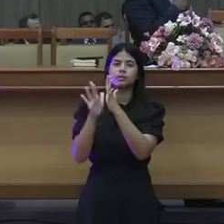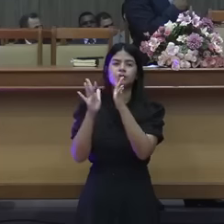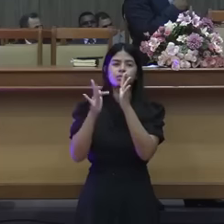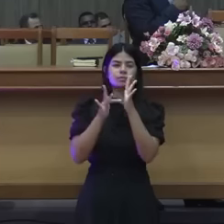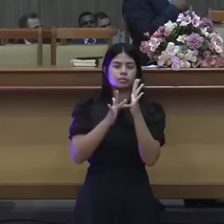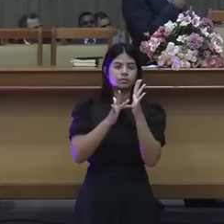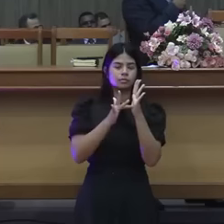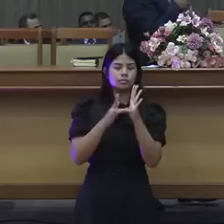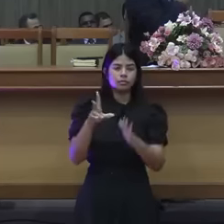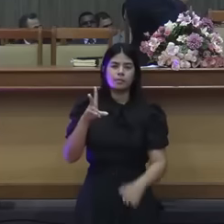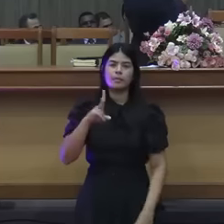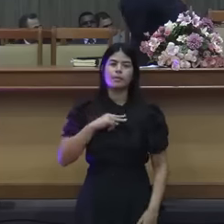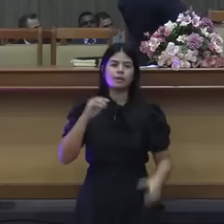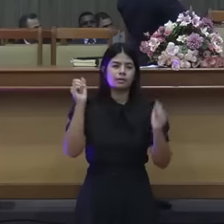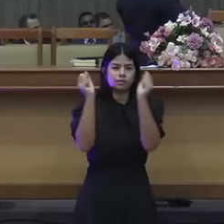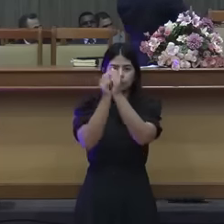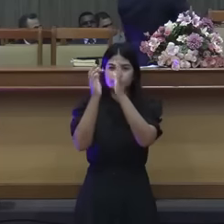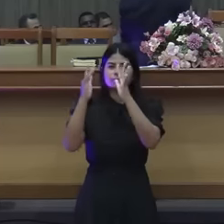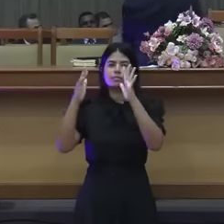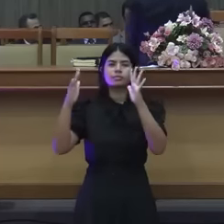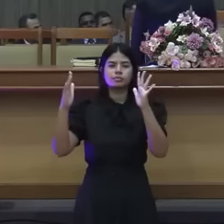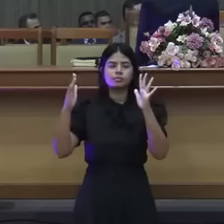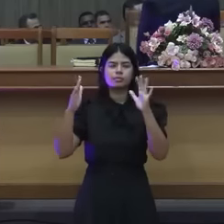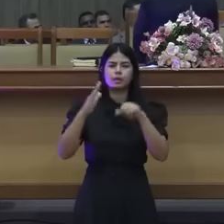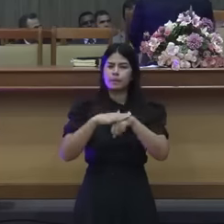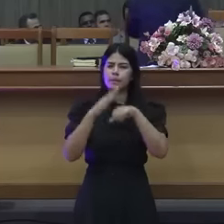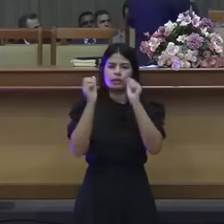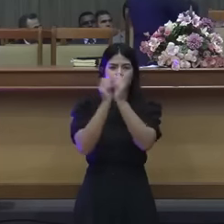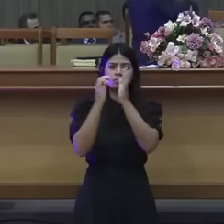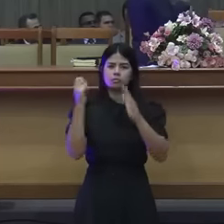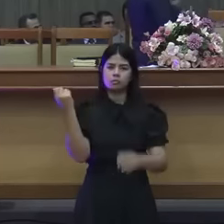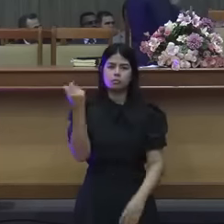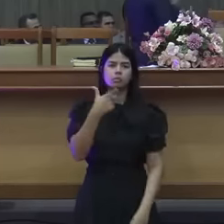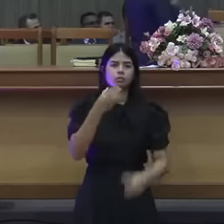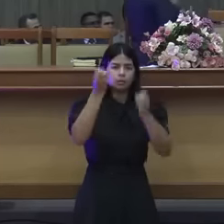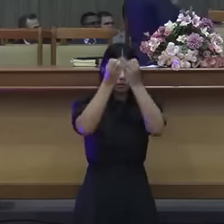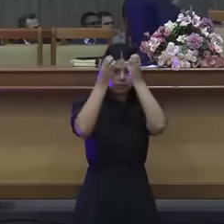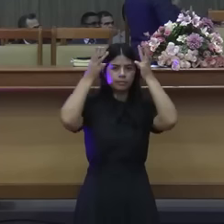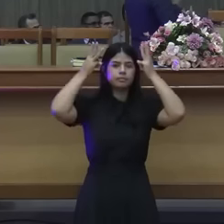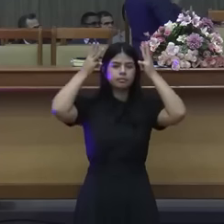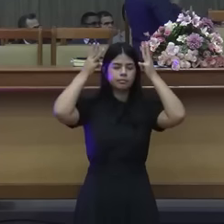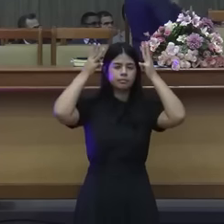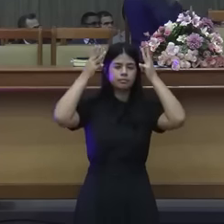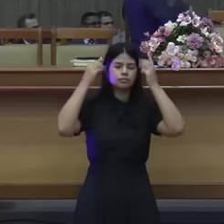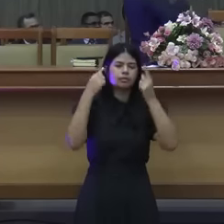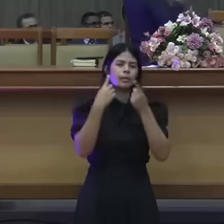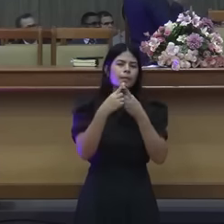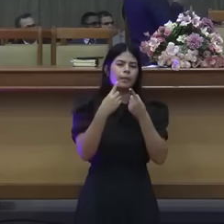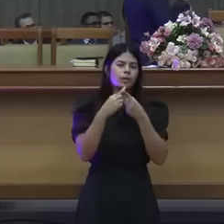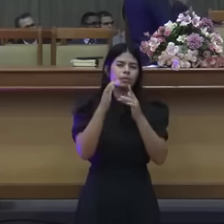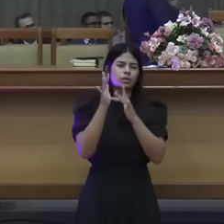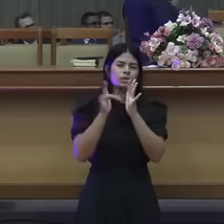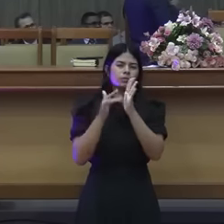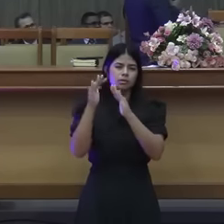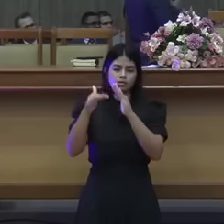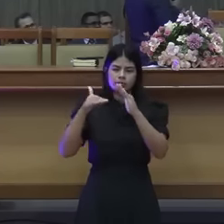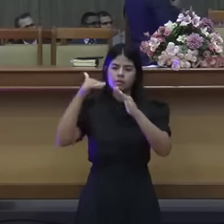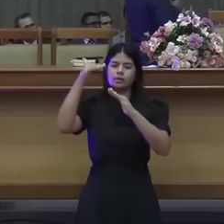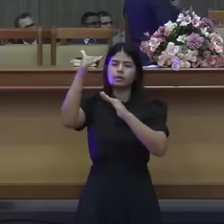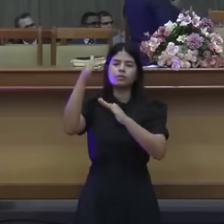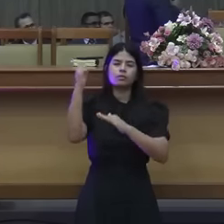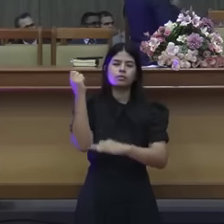do que Moisés porque que Jesus tem mais glória do que Moisés porque que ele é maior do que Moisés